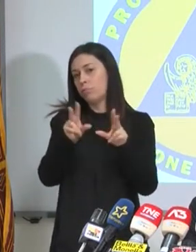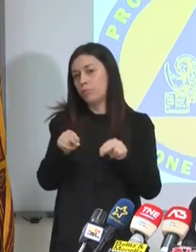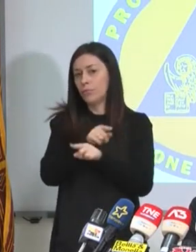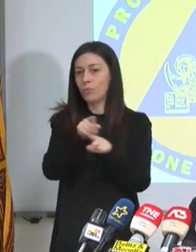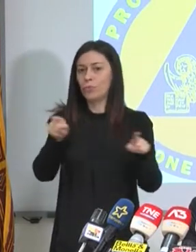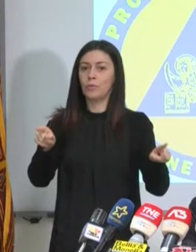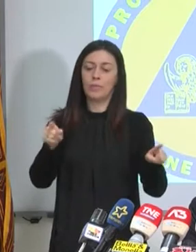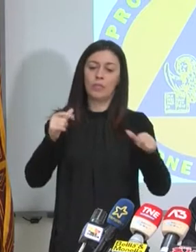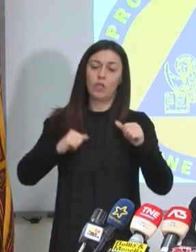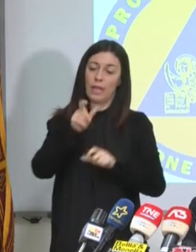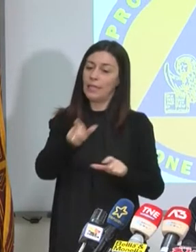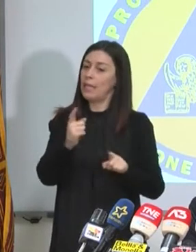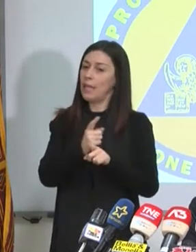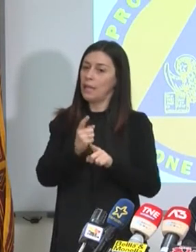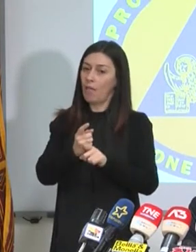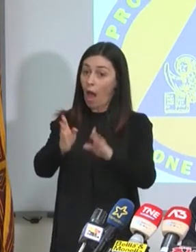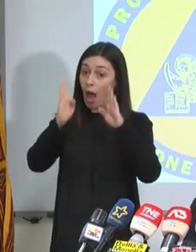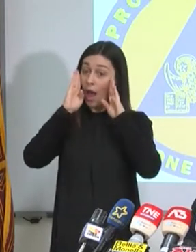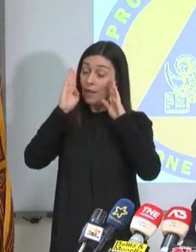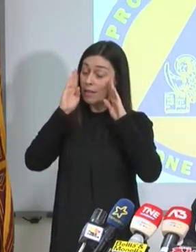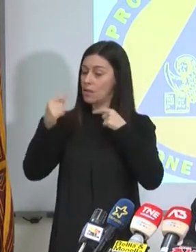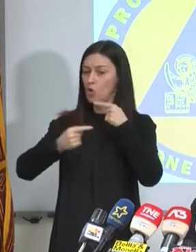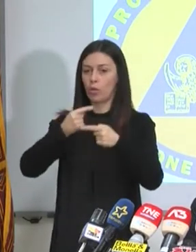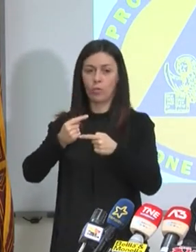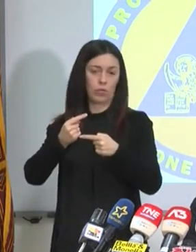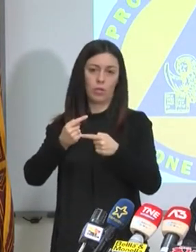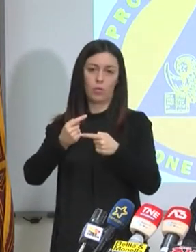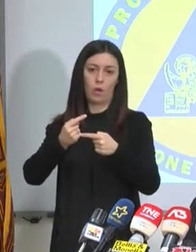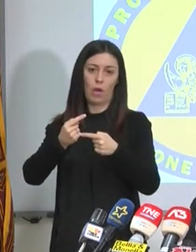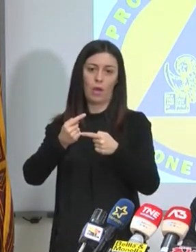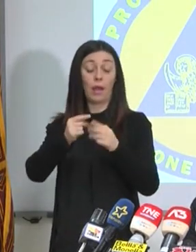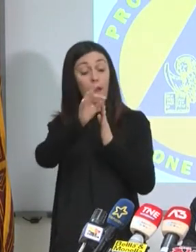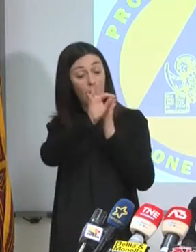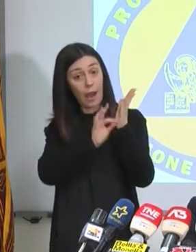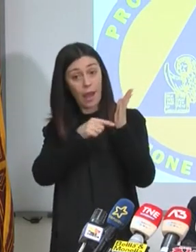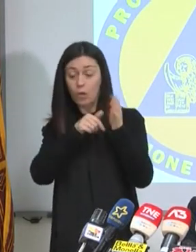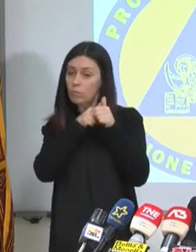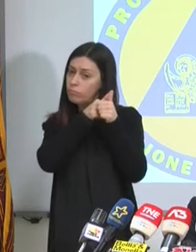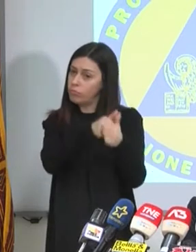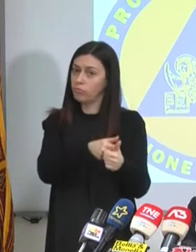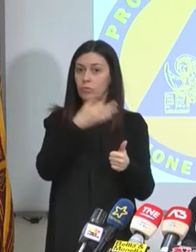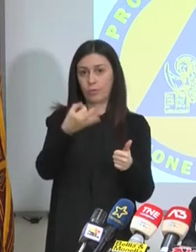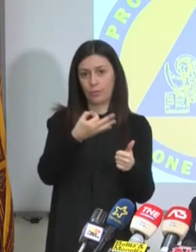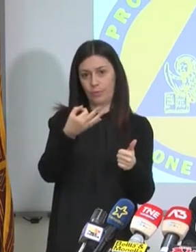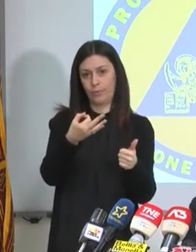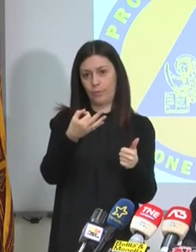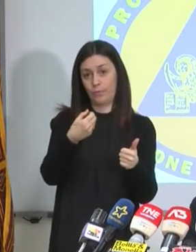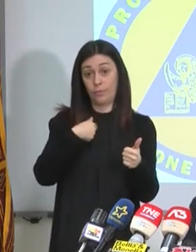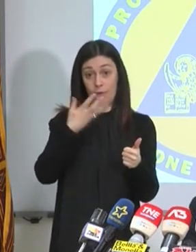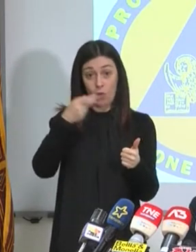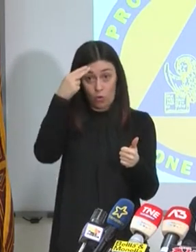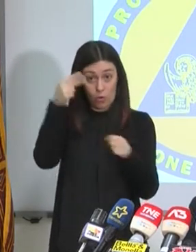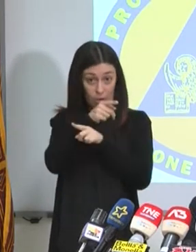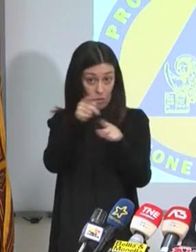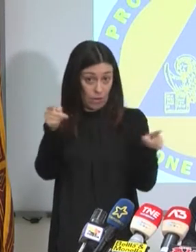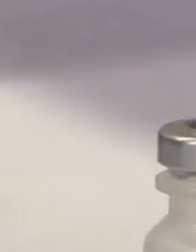continuare a rispettare le regole e anche perché insomma voglio ricordare che noi qualche ricovero